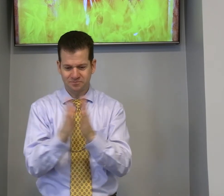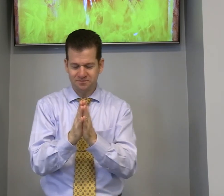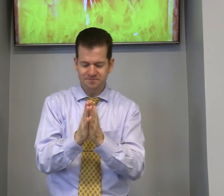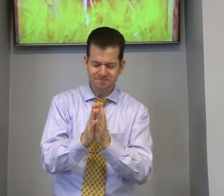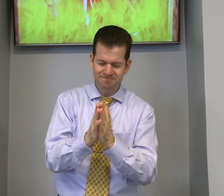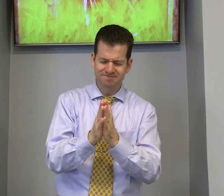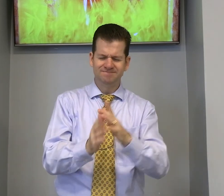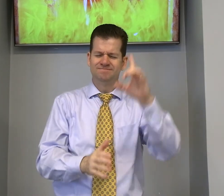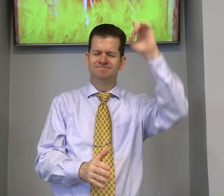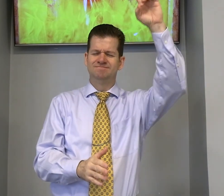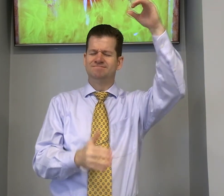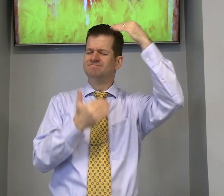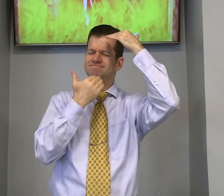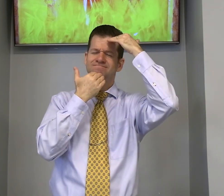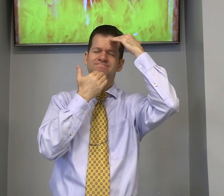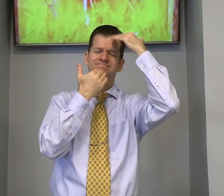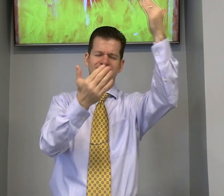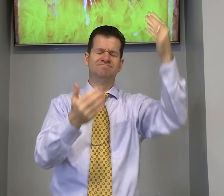orar a desviar